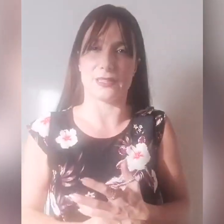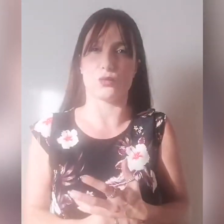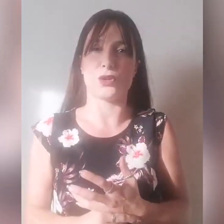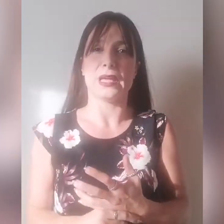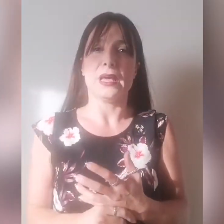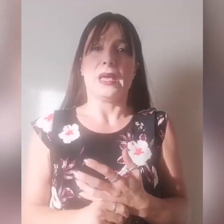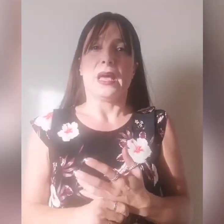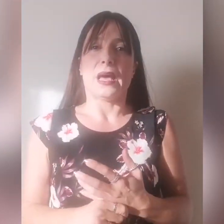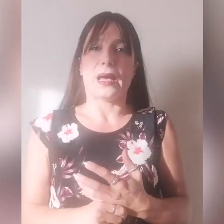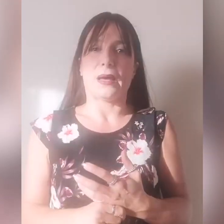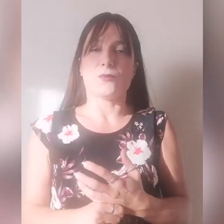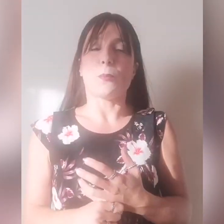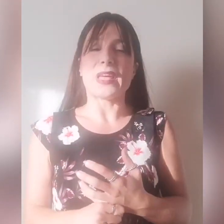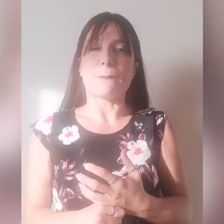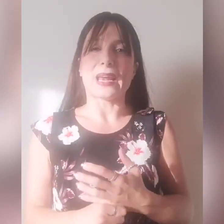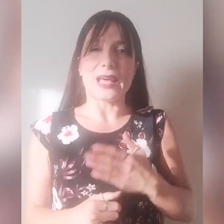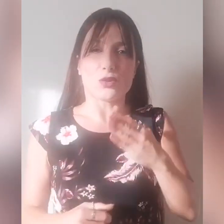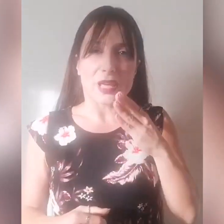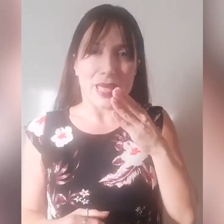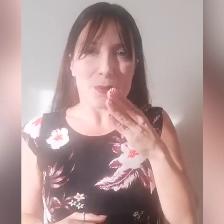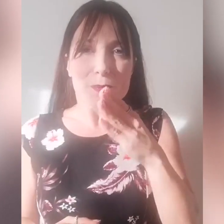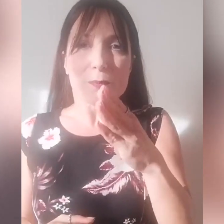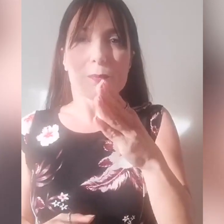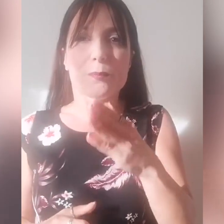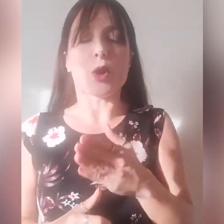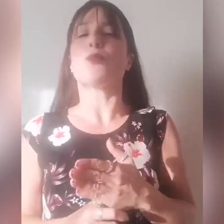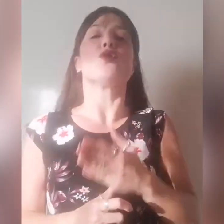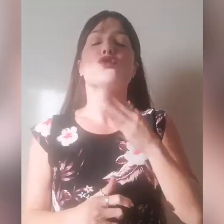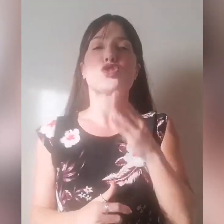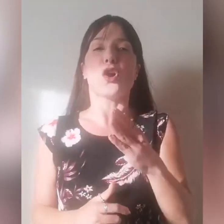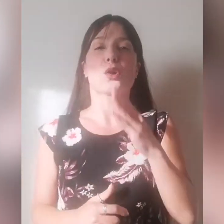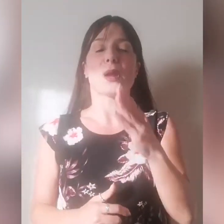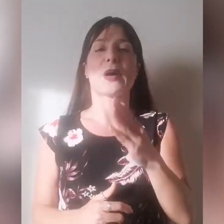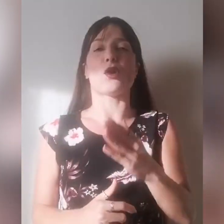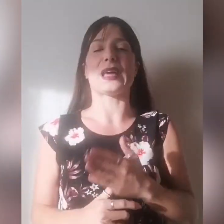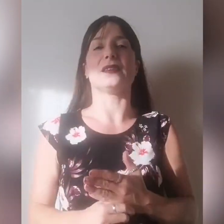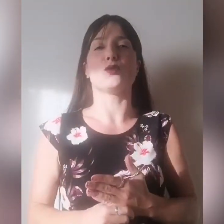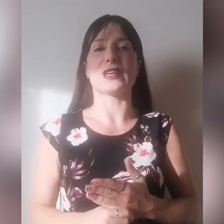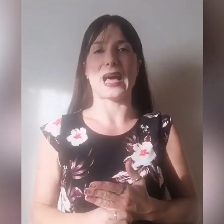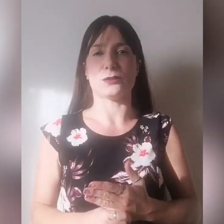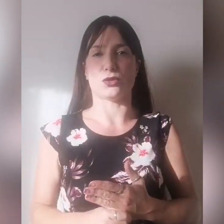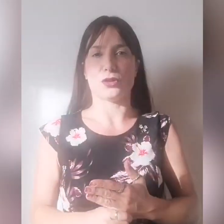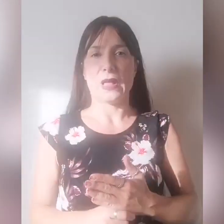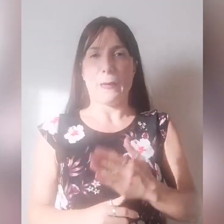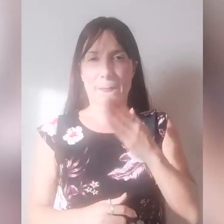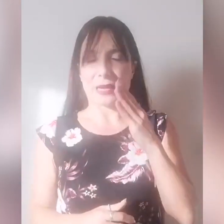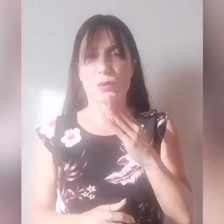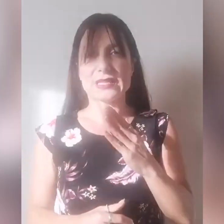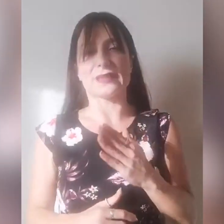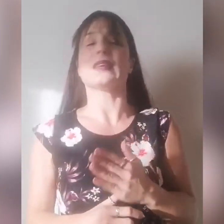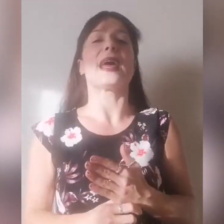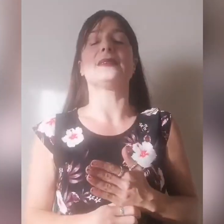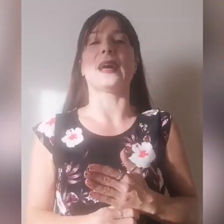di cui vi ho appena parlato, che proprio io so che è una parola che Dio mi ha dato per questa diretta.